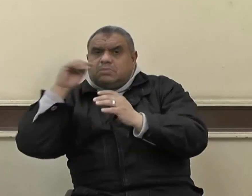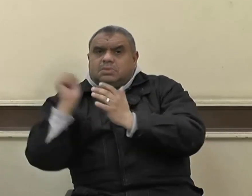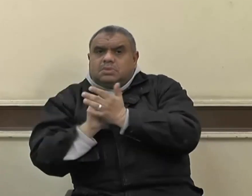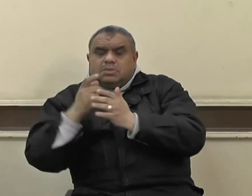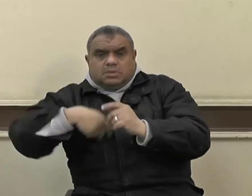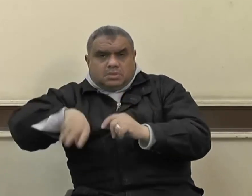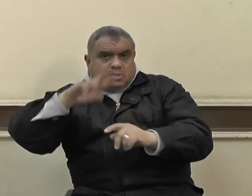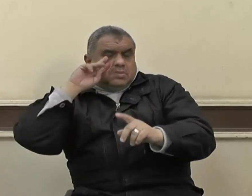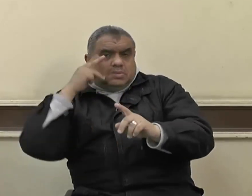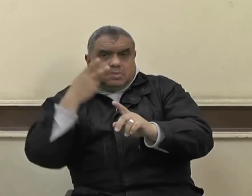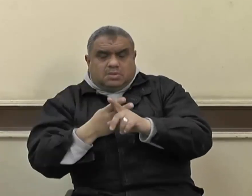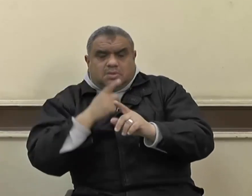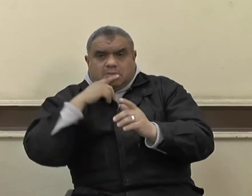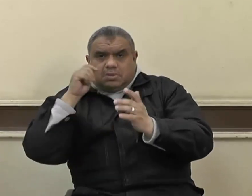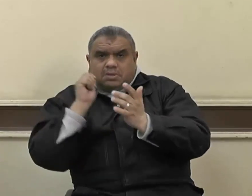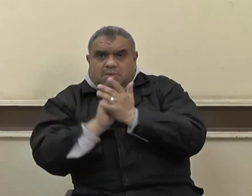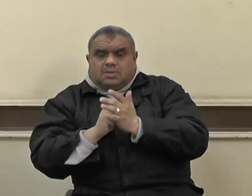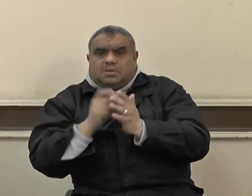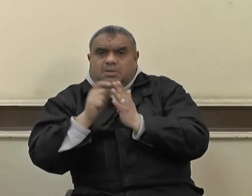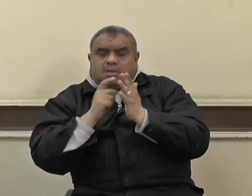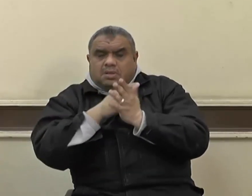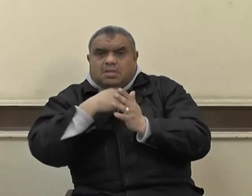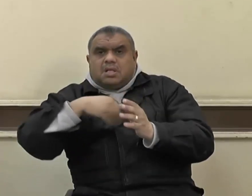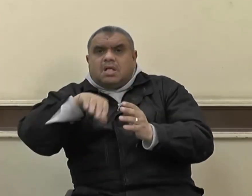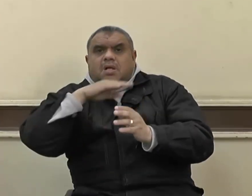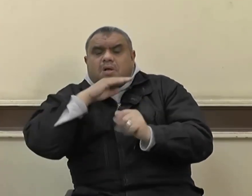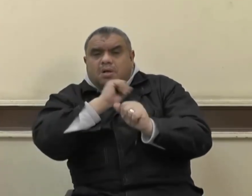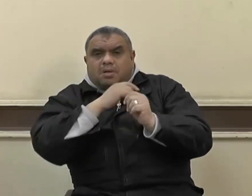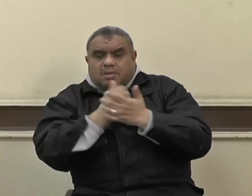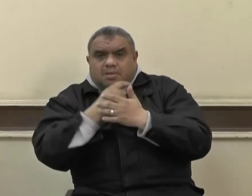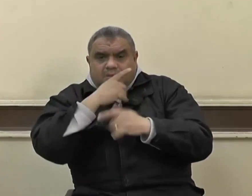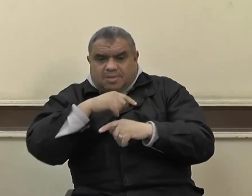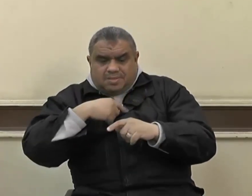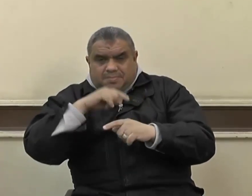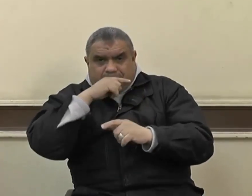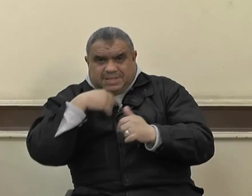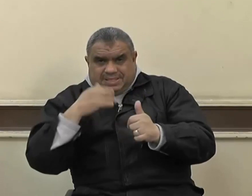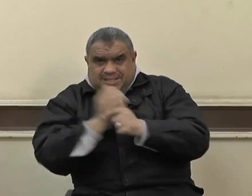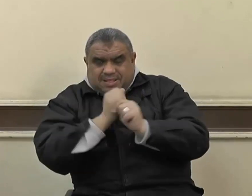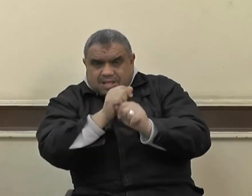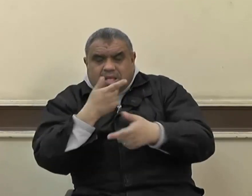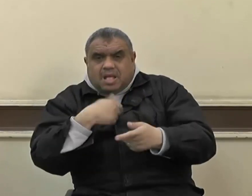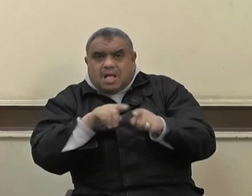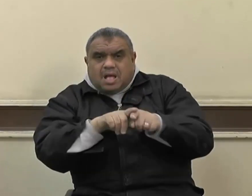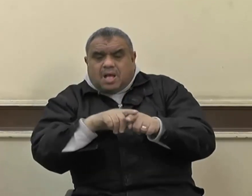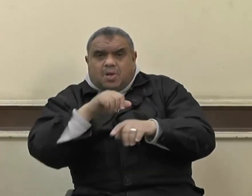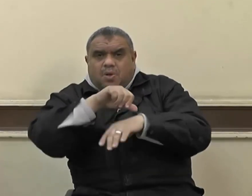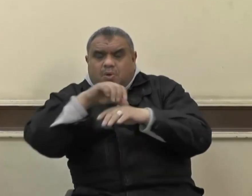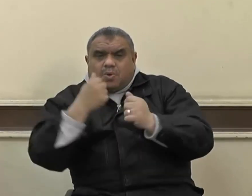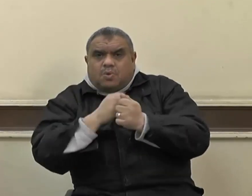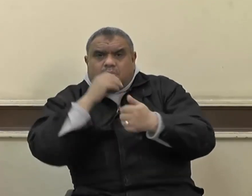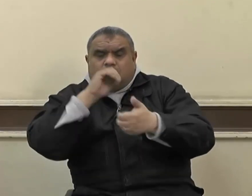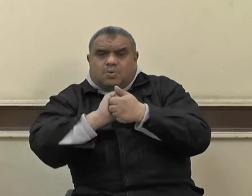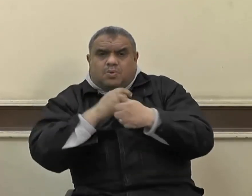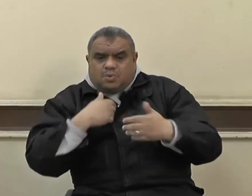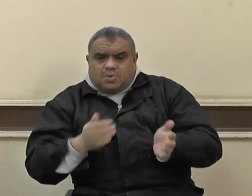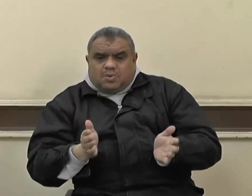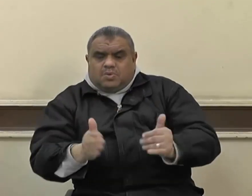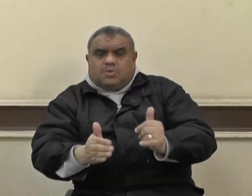الذي استشهد أبوه زيد ابن حارثة يوم مؤتى وقد عهده النبي